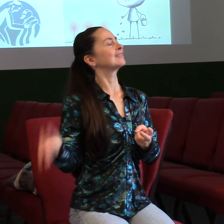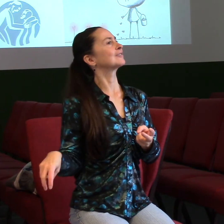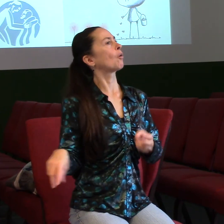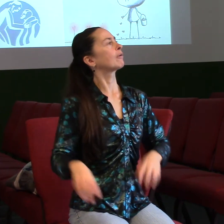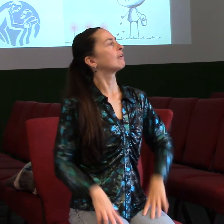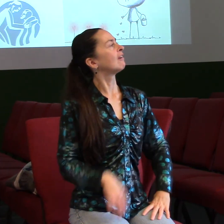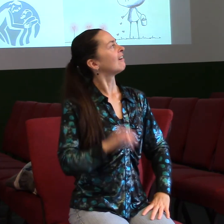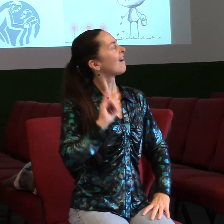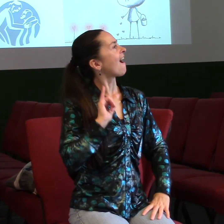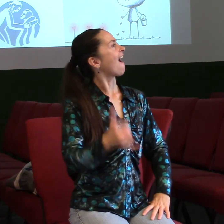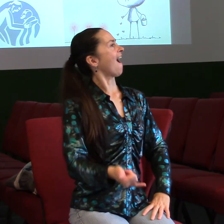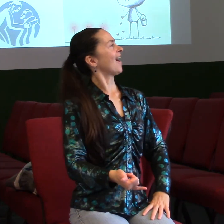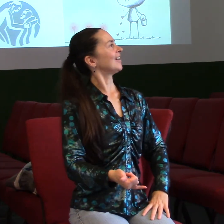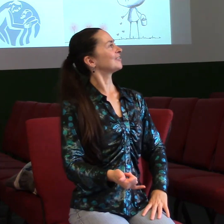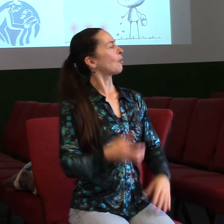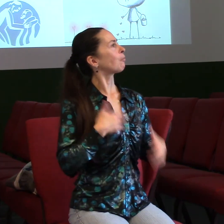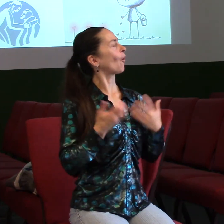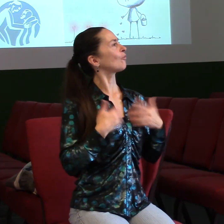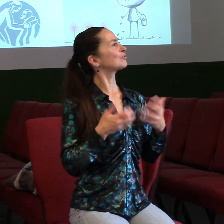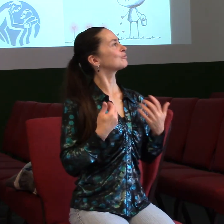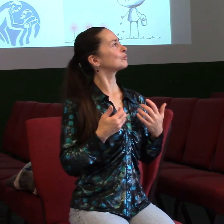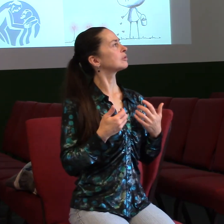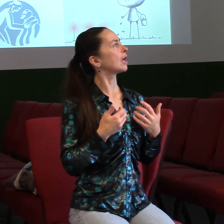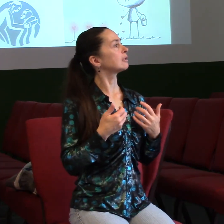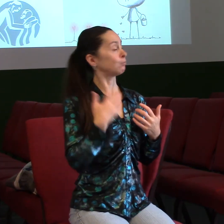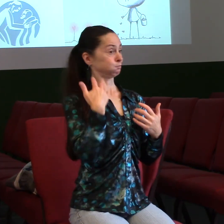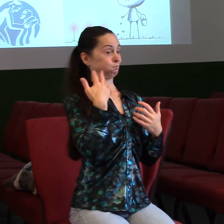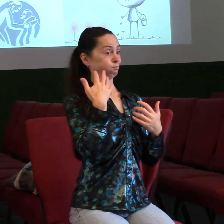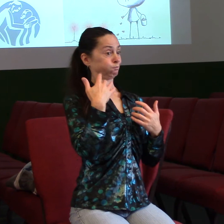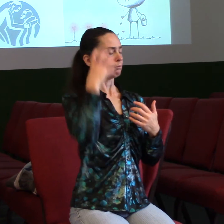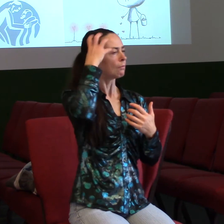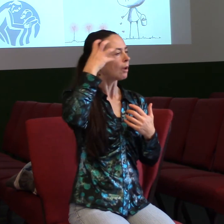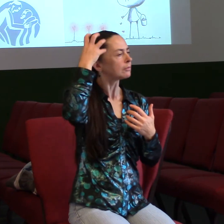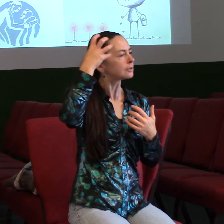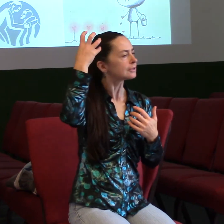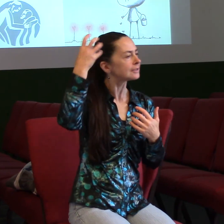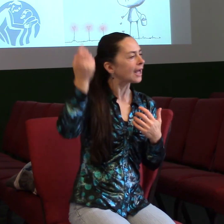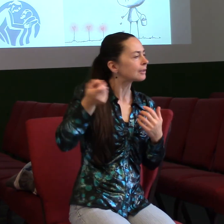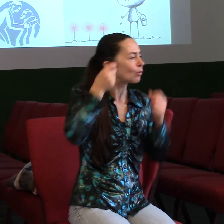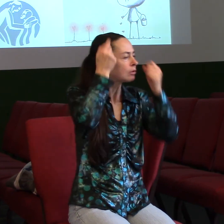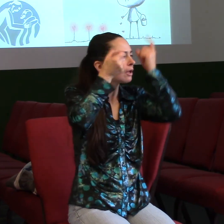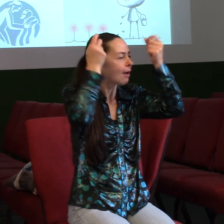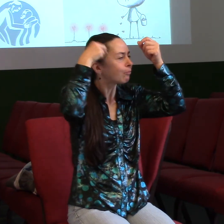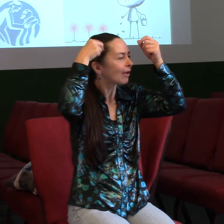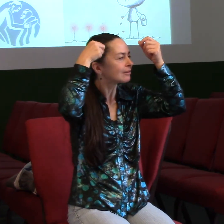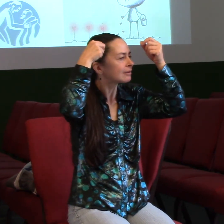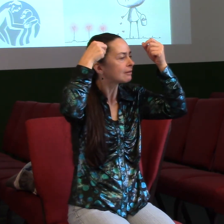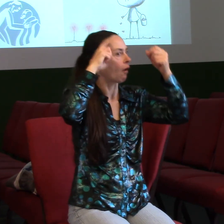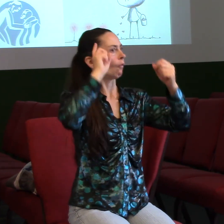Buďme lidmi, kteří ostatní přináší slova milosti. A prosím vás, to neznamená, že od teďka musíme furt jenom používat